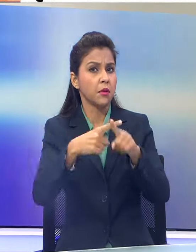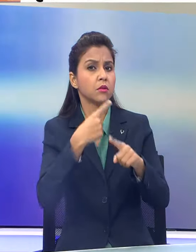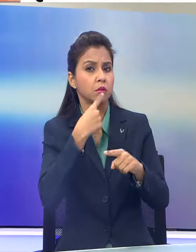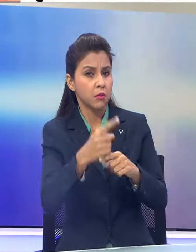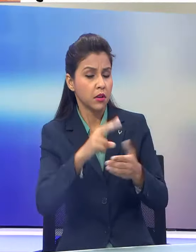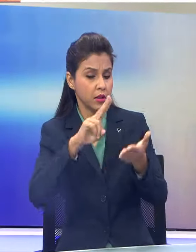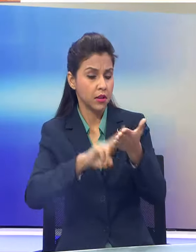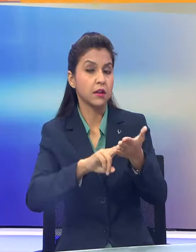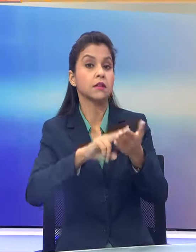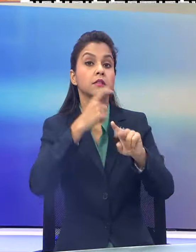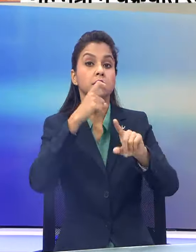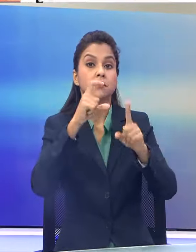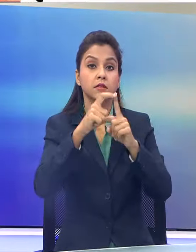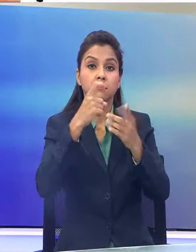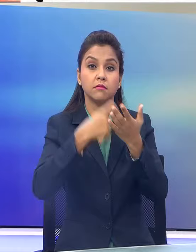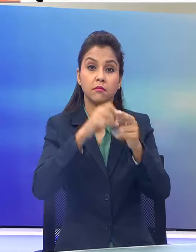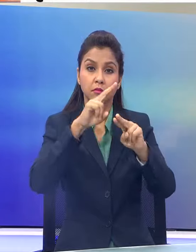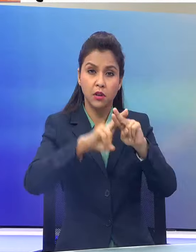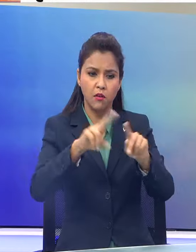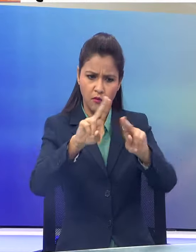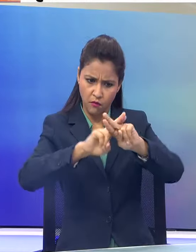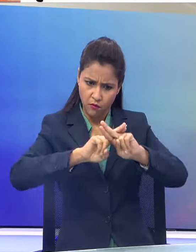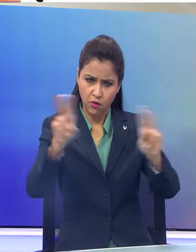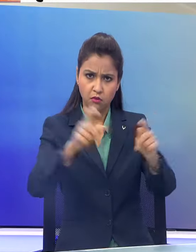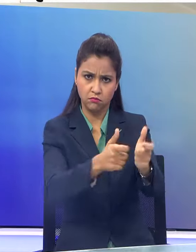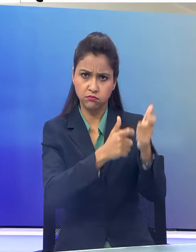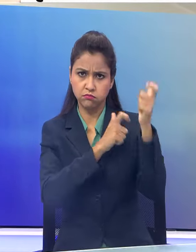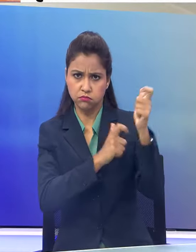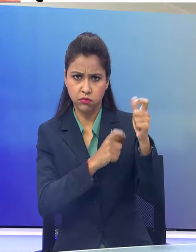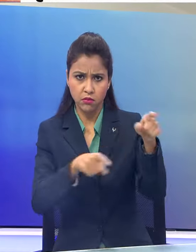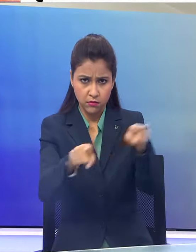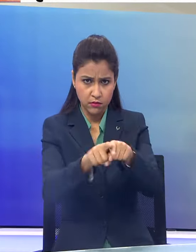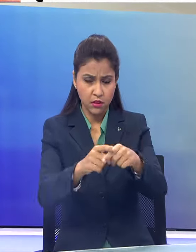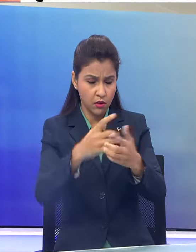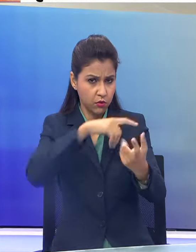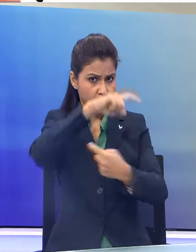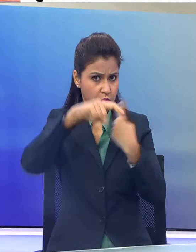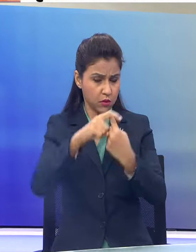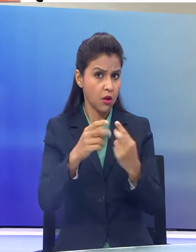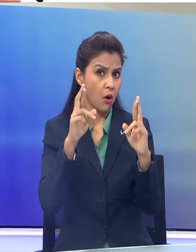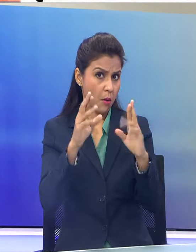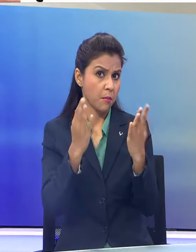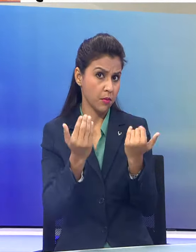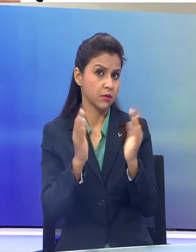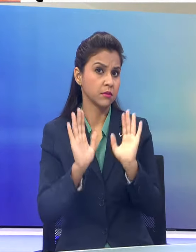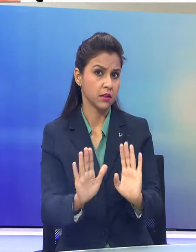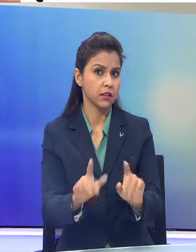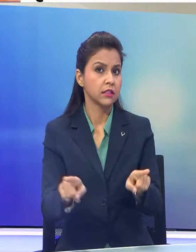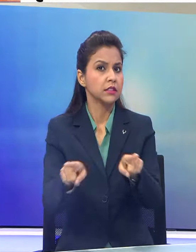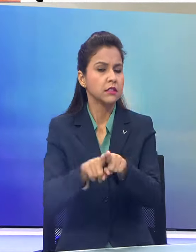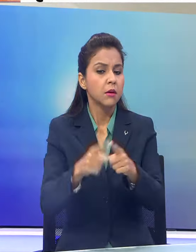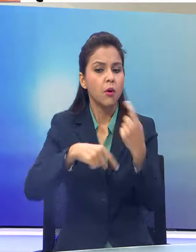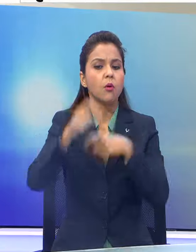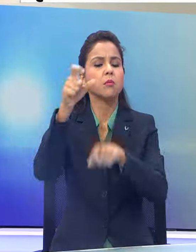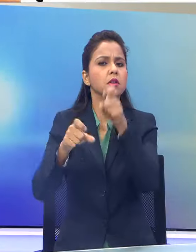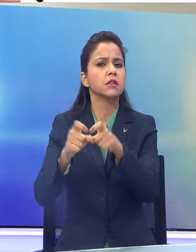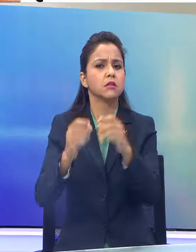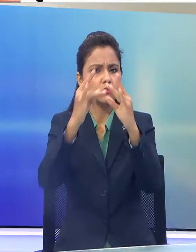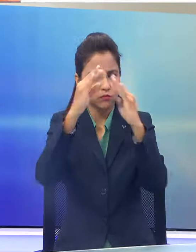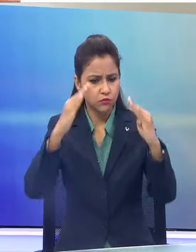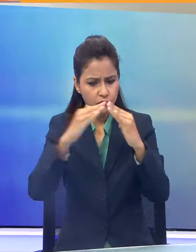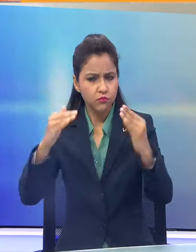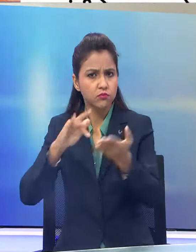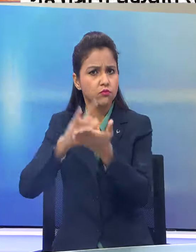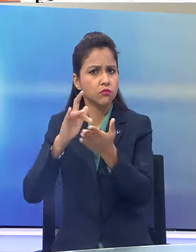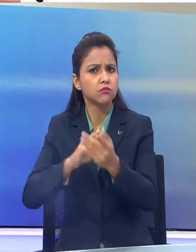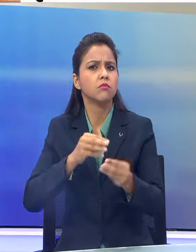शेत्रों में NDRF की परयाप्त तैनाती की गई है जहां चकरवाद का प्रभाव हो सकता है लोगों को सुरक्षित शेत्रों में पहुँचाया